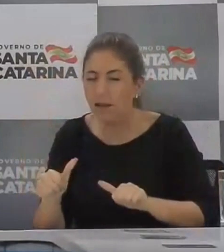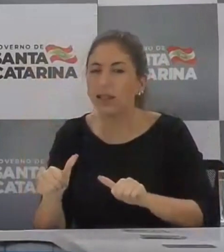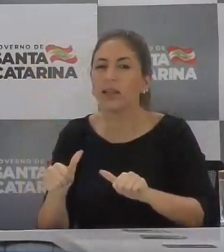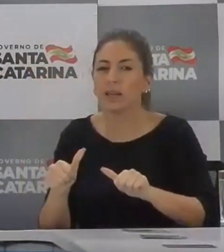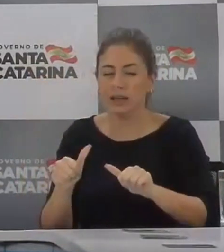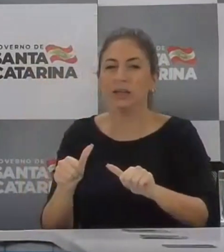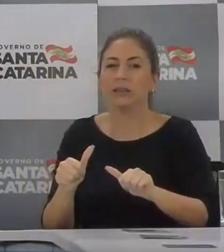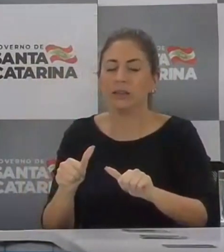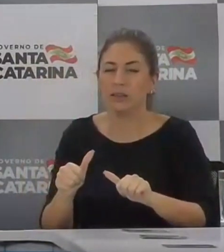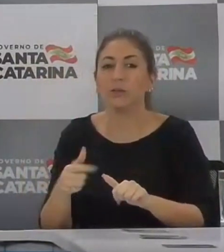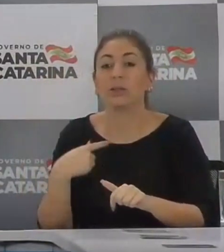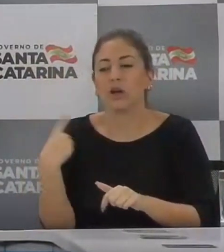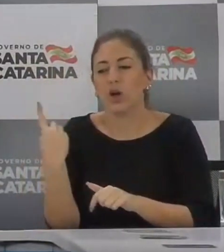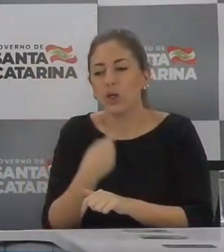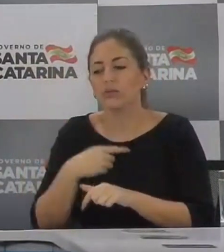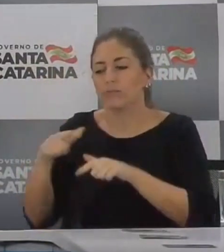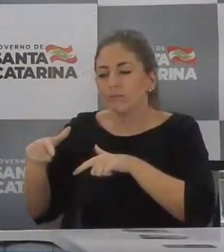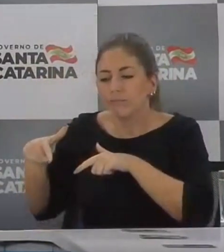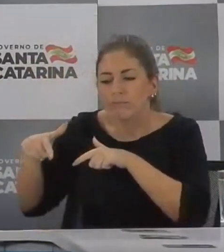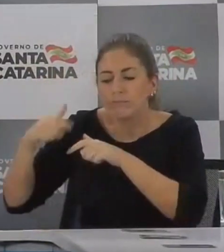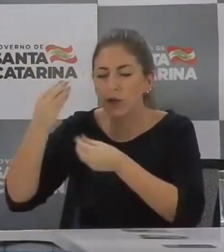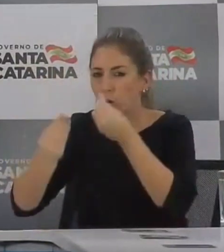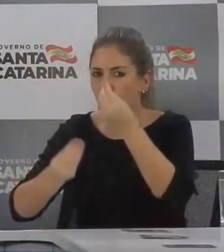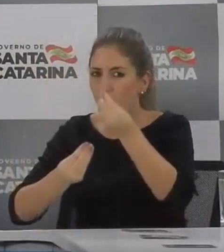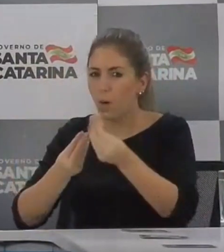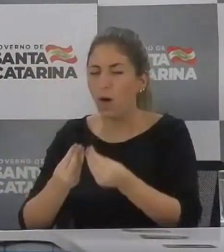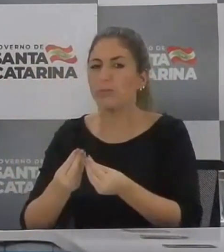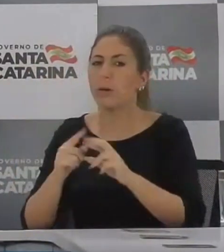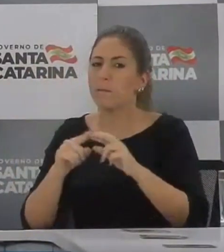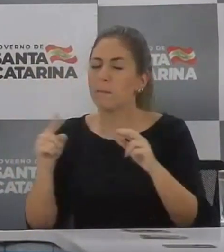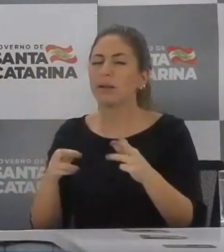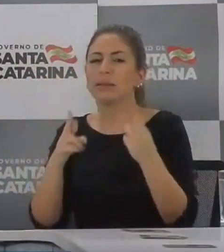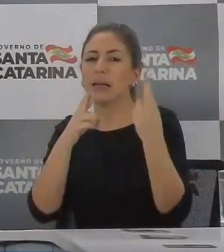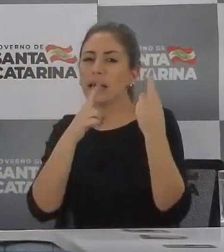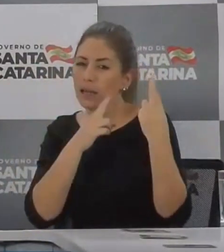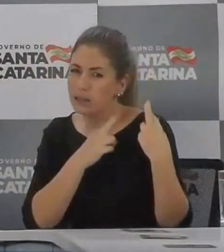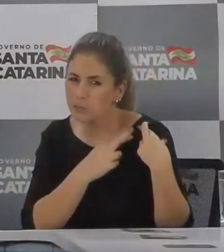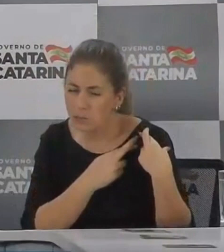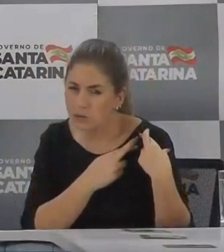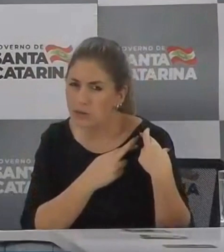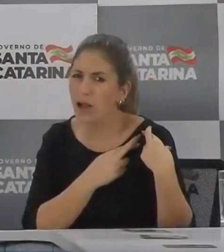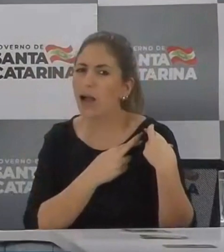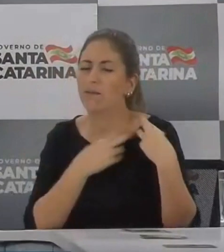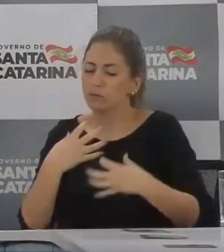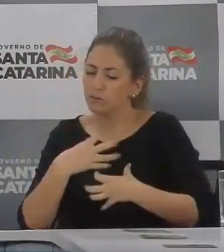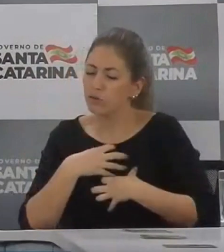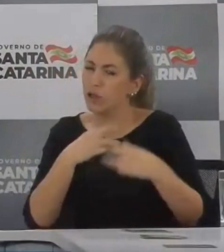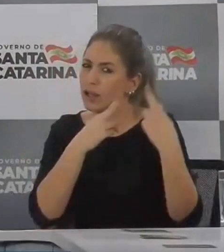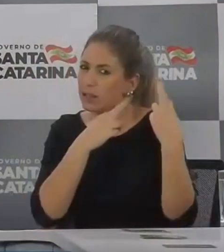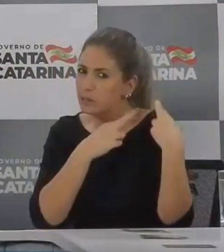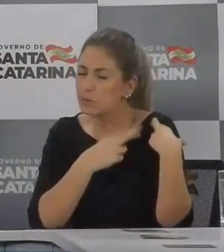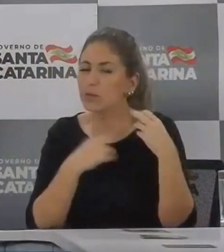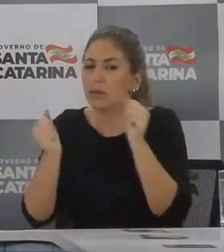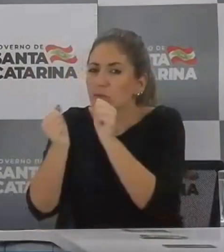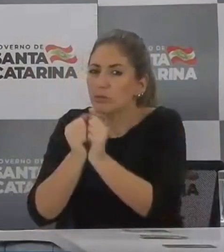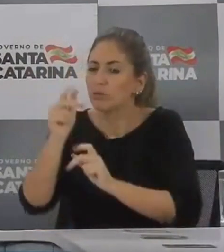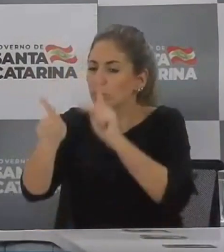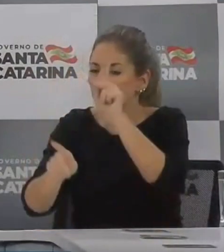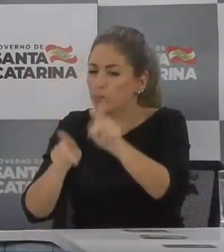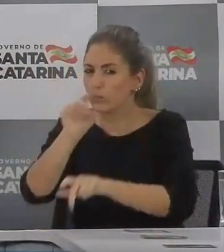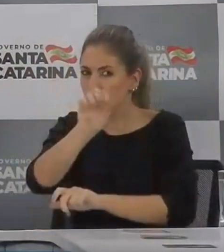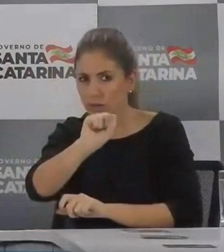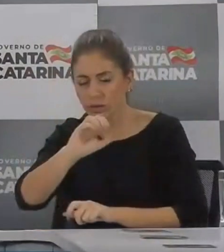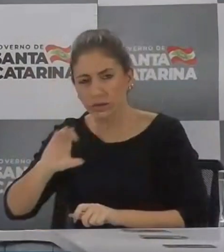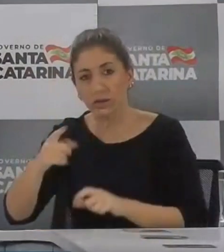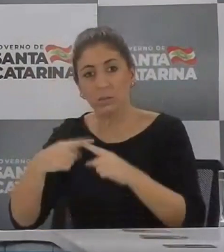e a gente vai modulando as nossas ações daqui para frente, de forma muito responsável com a população catarinense, porque nós sabemos que esse